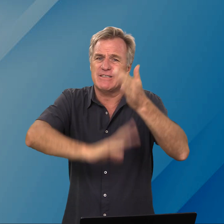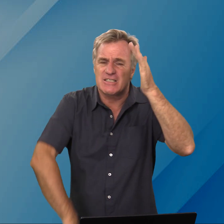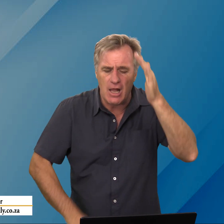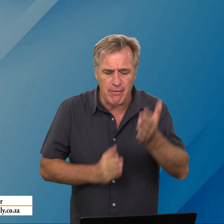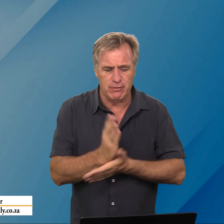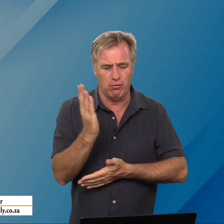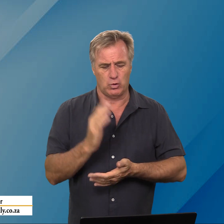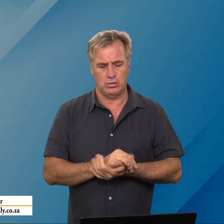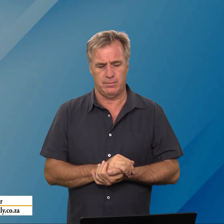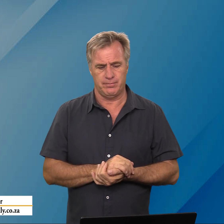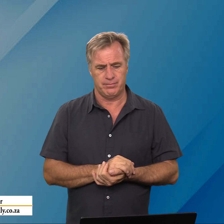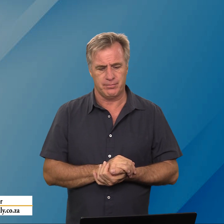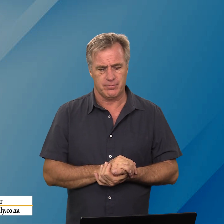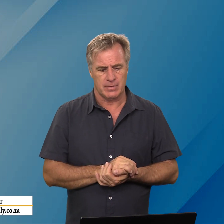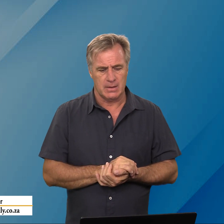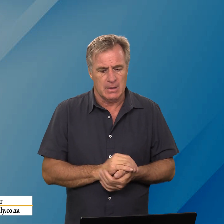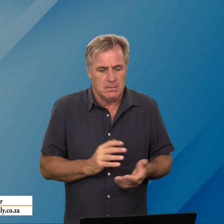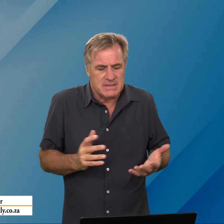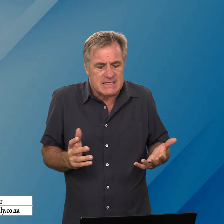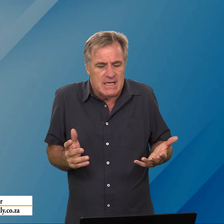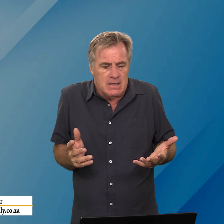verslaaf geword Misschien